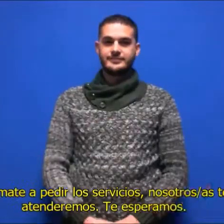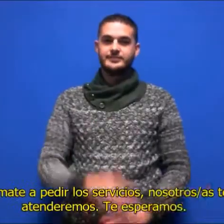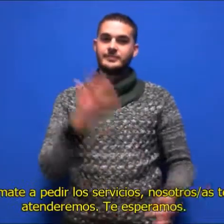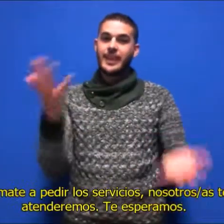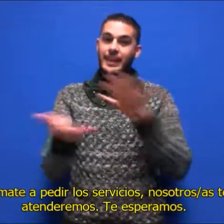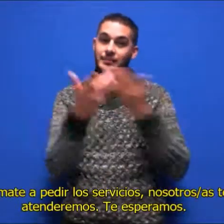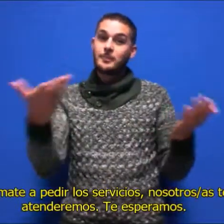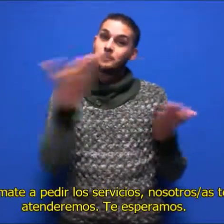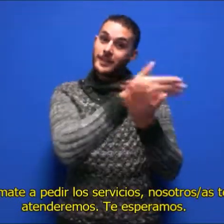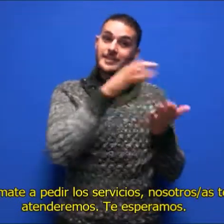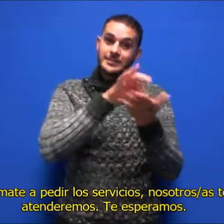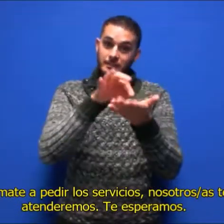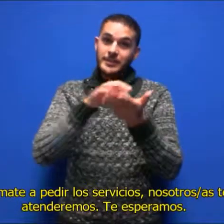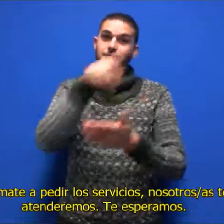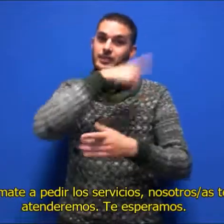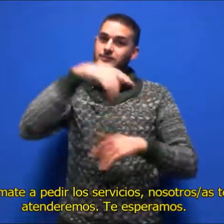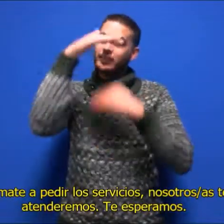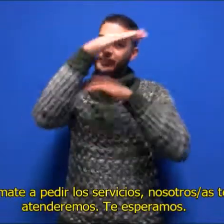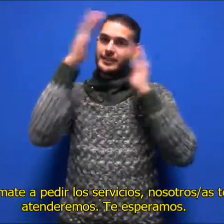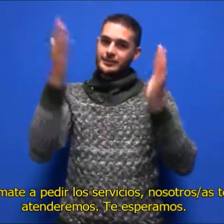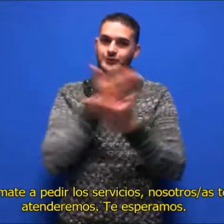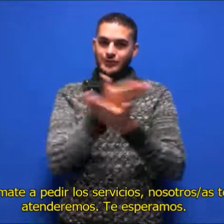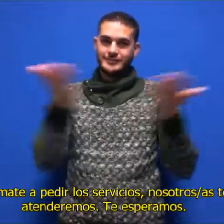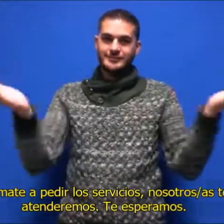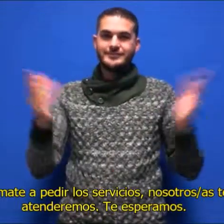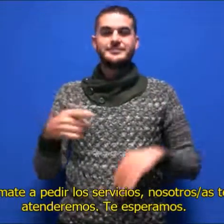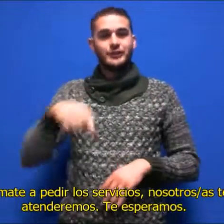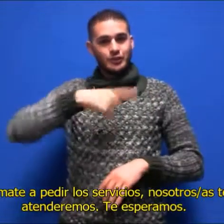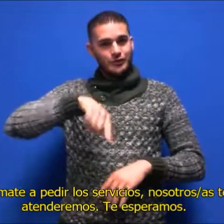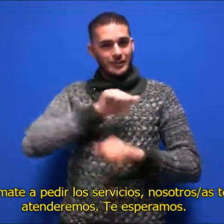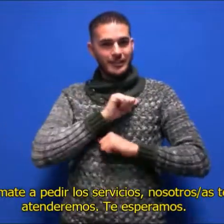Anímate a pedir los servicios. Nosotros y nosotras te atenderemos. Te esperamos.